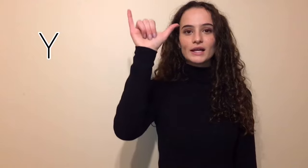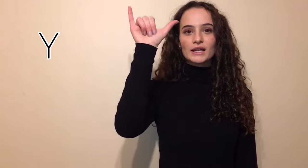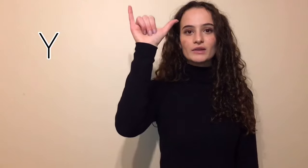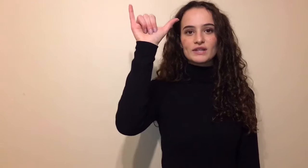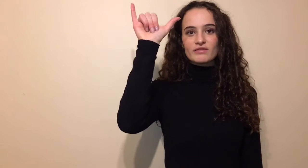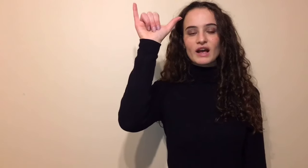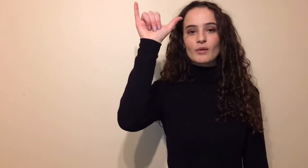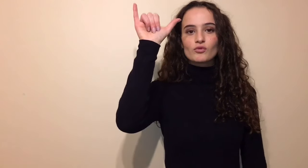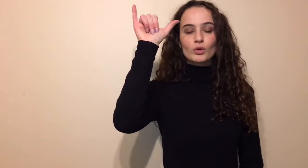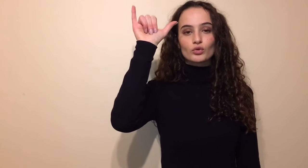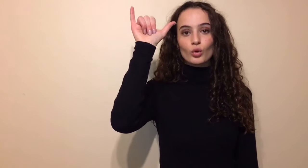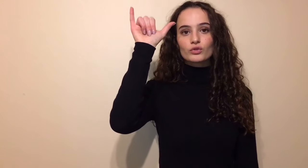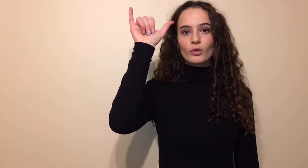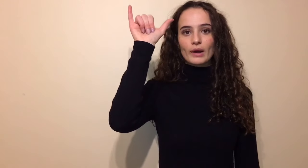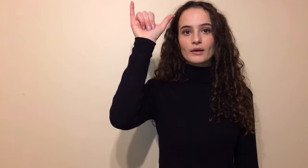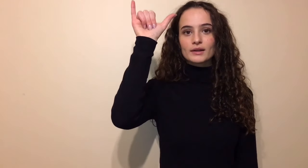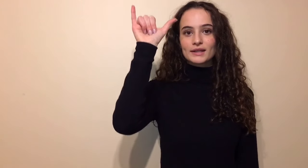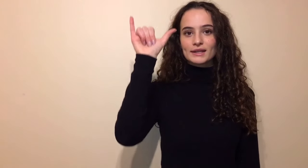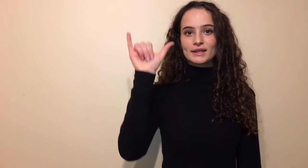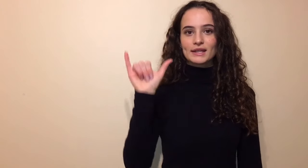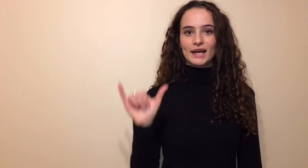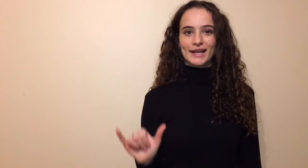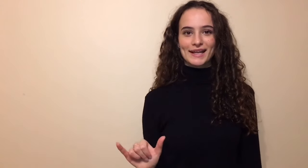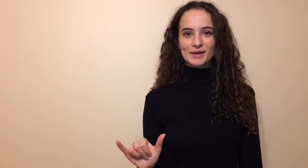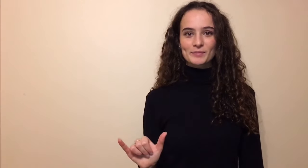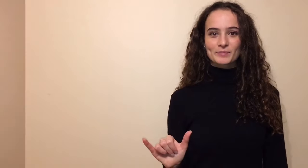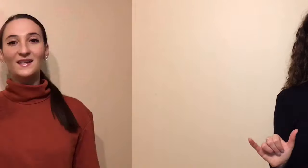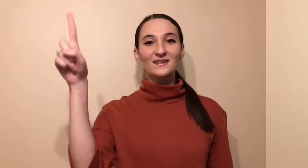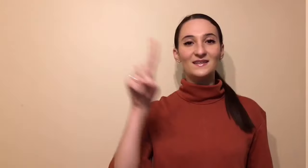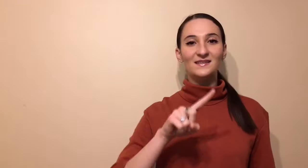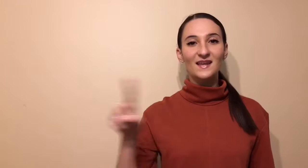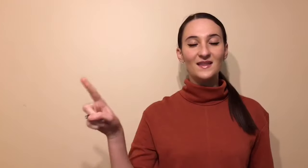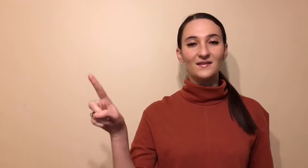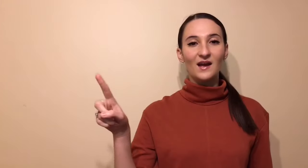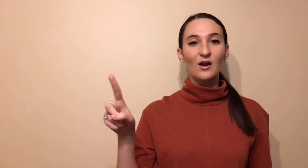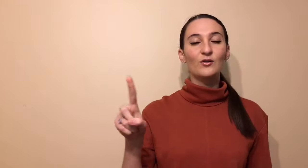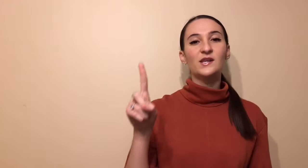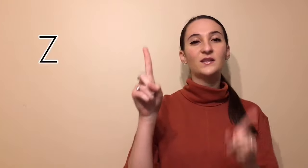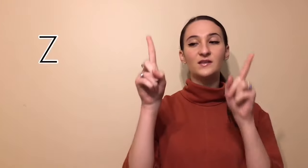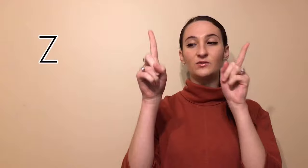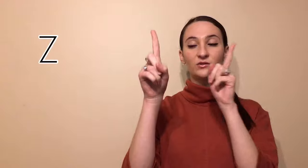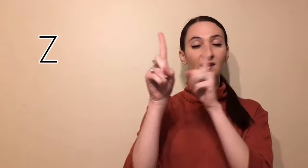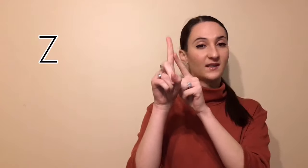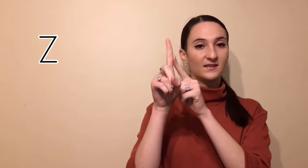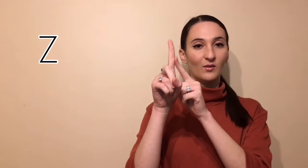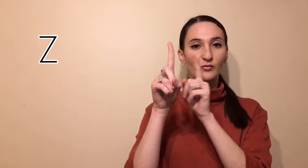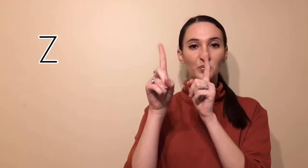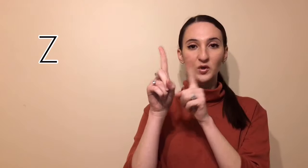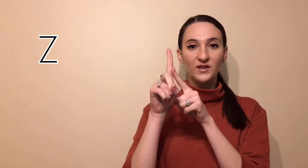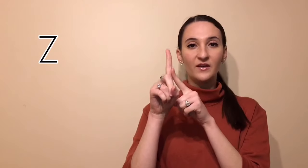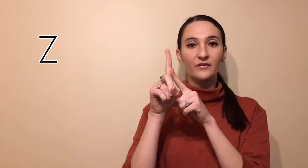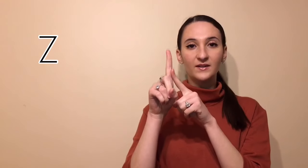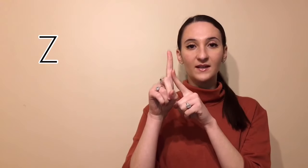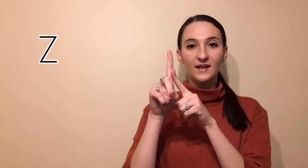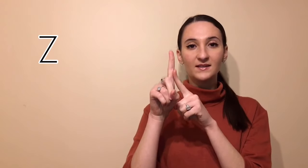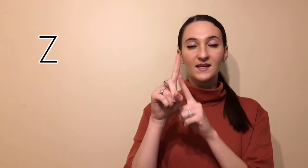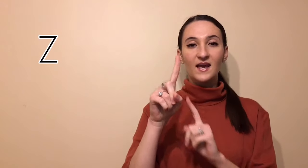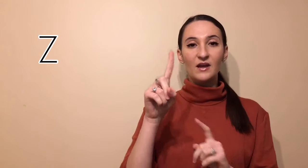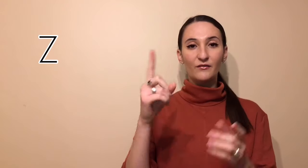Et vous allez faire un mouvement de haut en bas. Y. Z. Alors, le Z, c'est très très simple. Vous prenez votre index et en